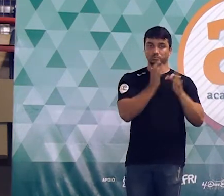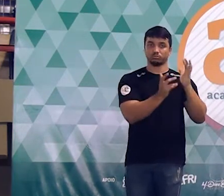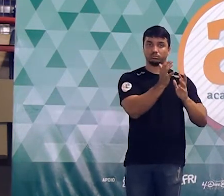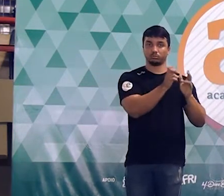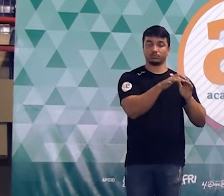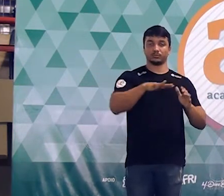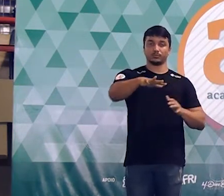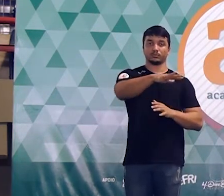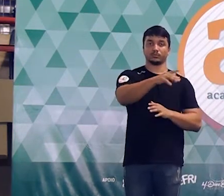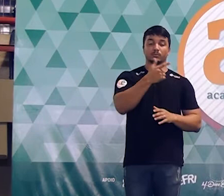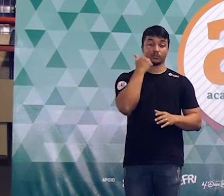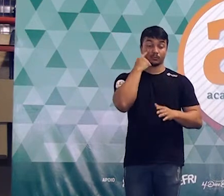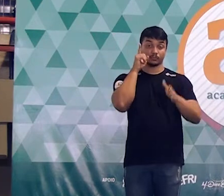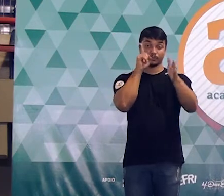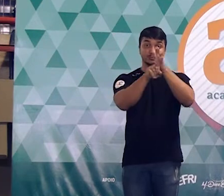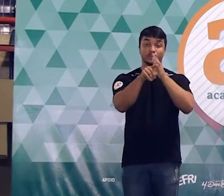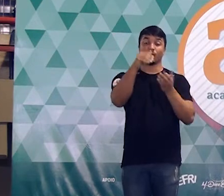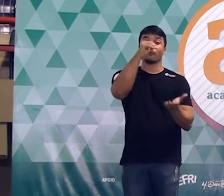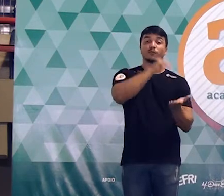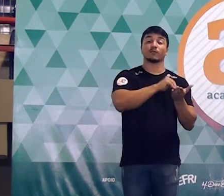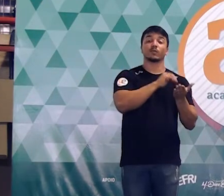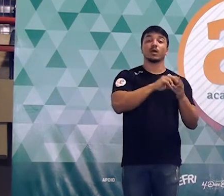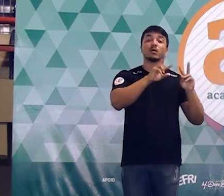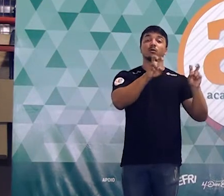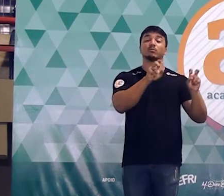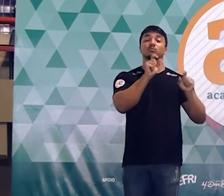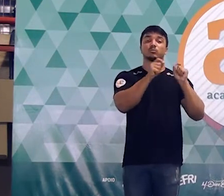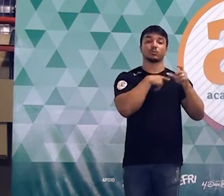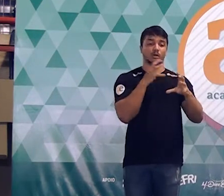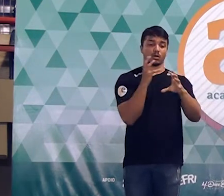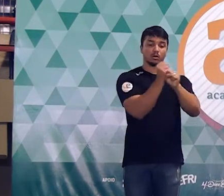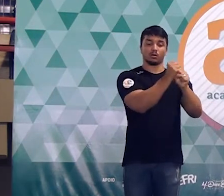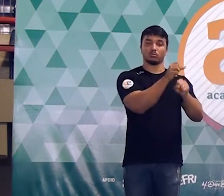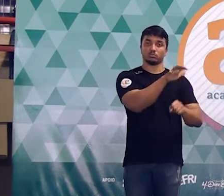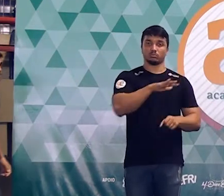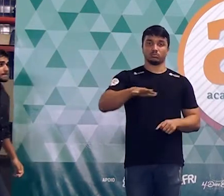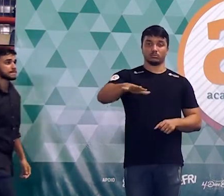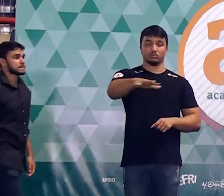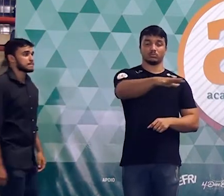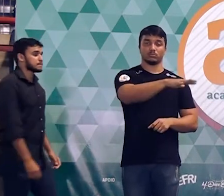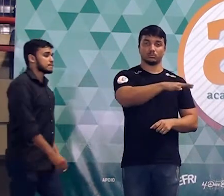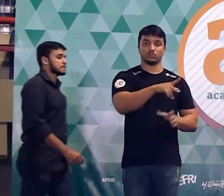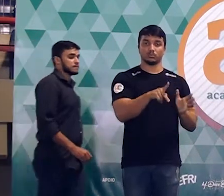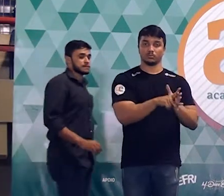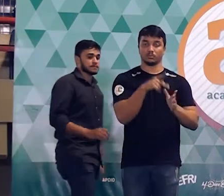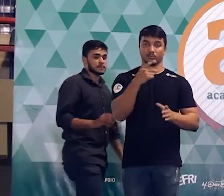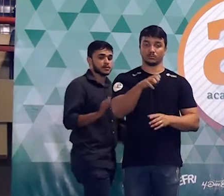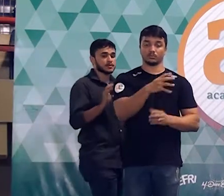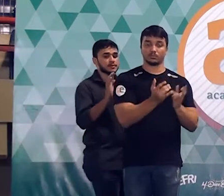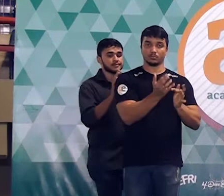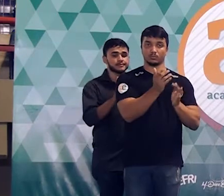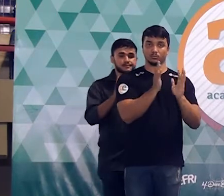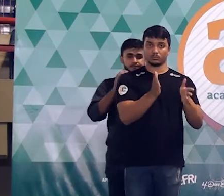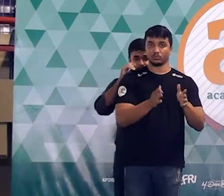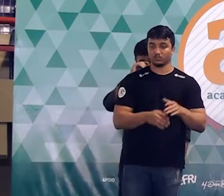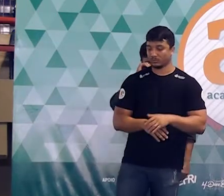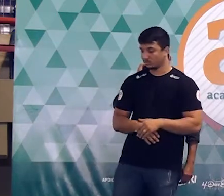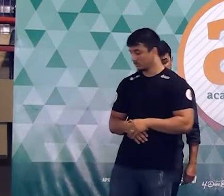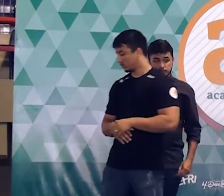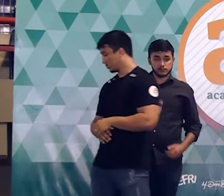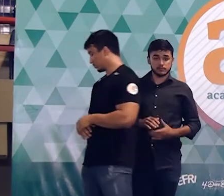o é que o anunciado a questão pedia lá no final? pra você efetuar o cálculo da área dessa região que tava queimada